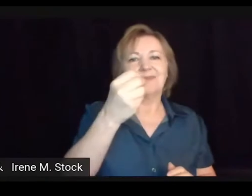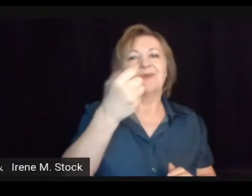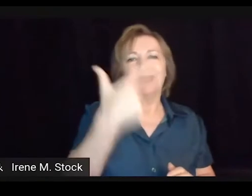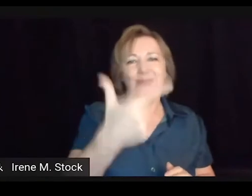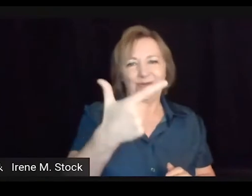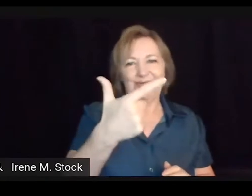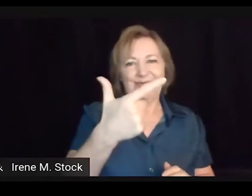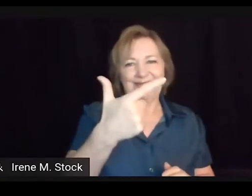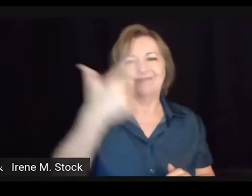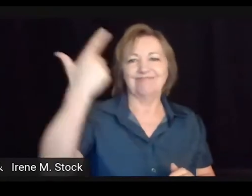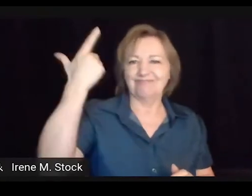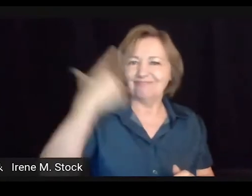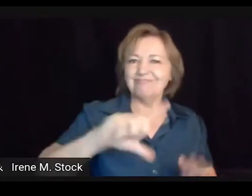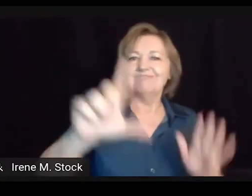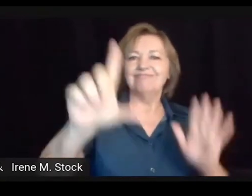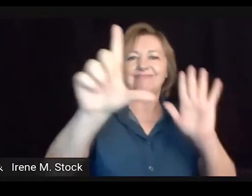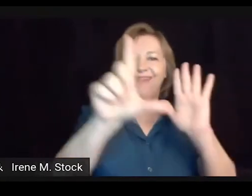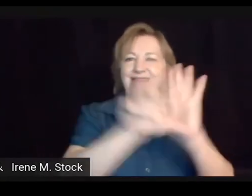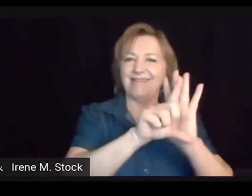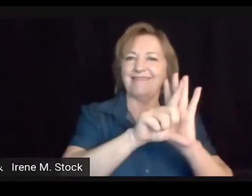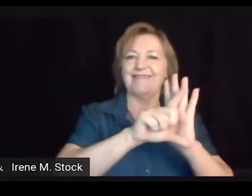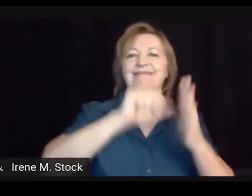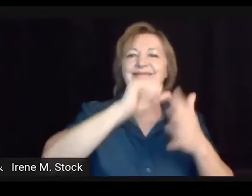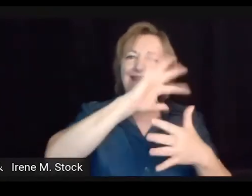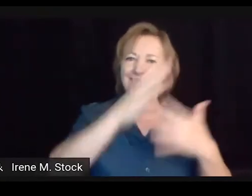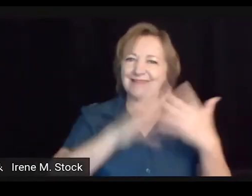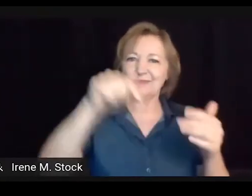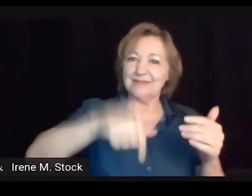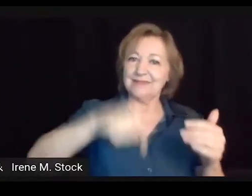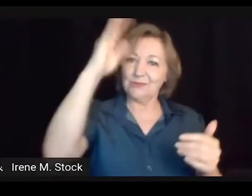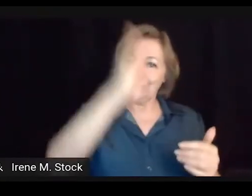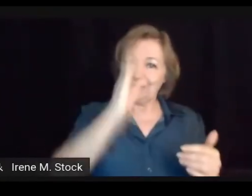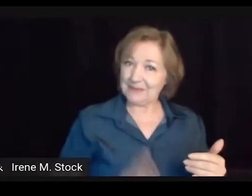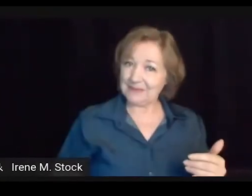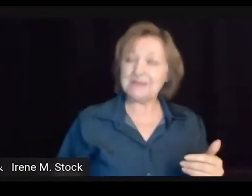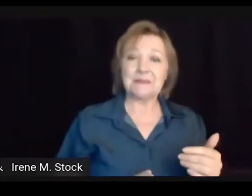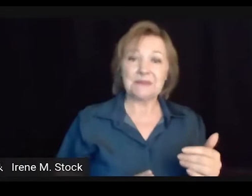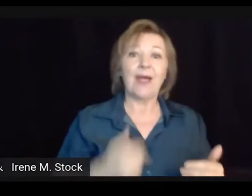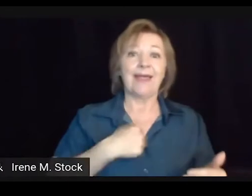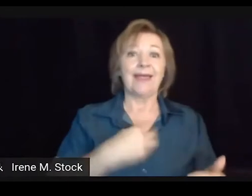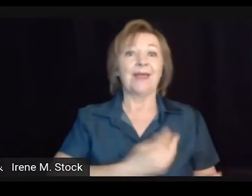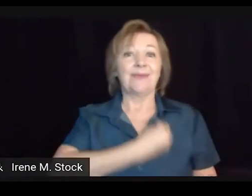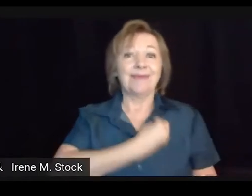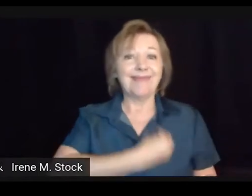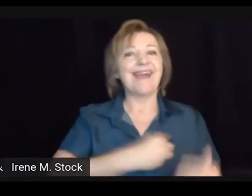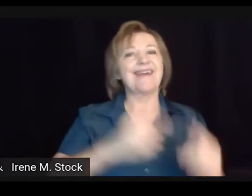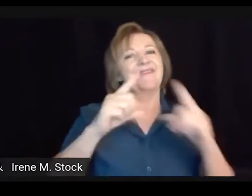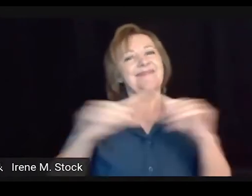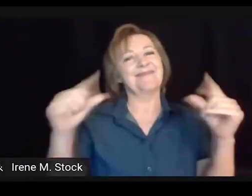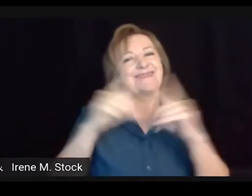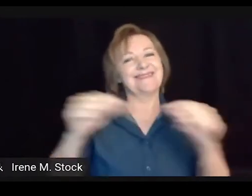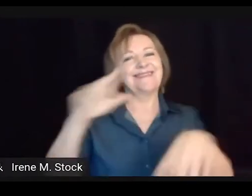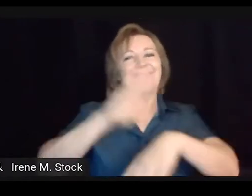.436 de 2002, que foi uma grande conquista, que é a lei de Libras aqui no Brasil.